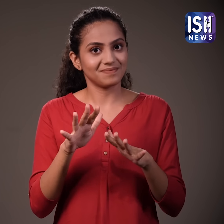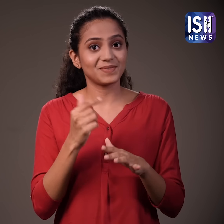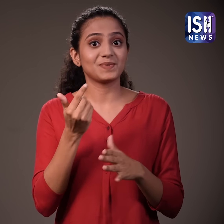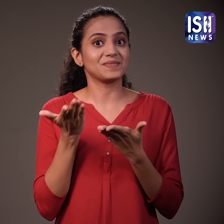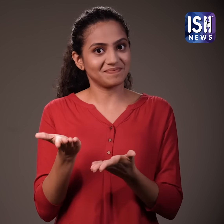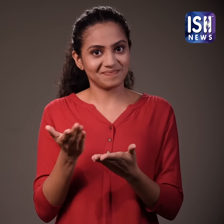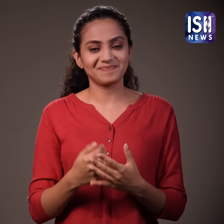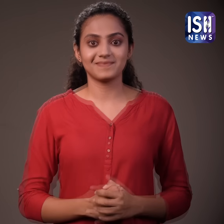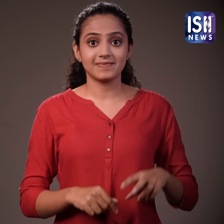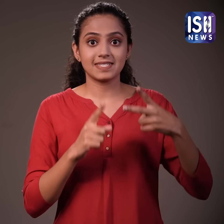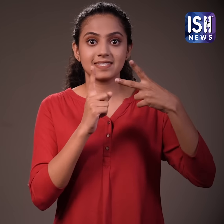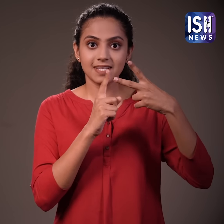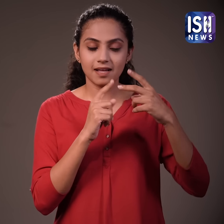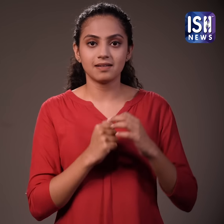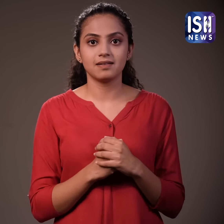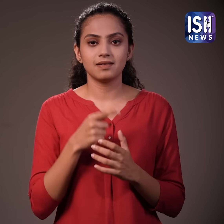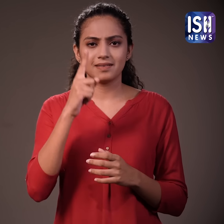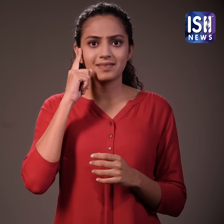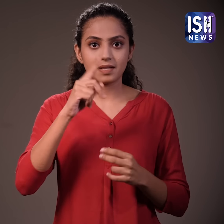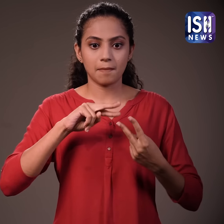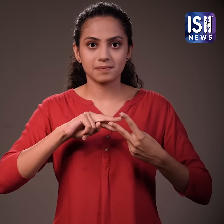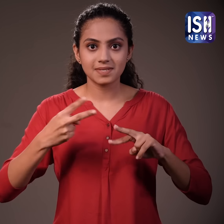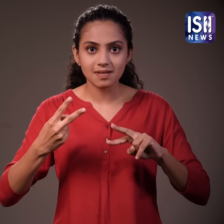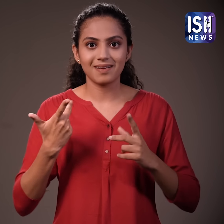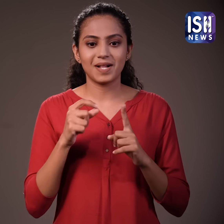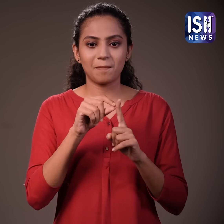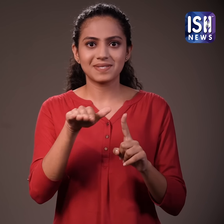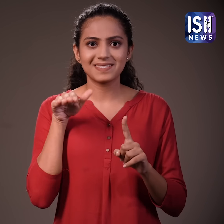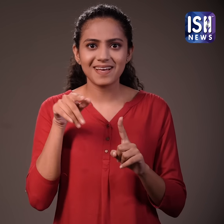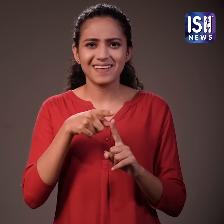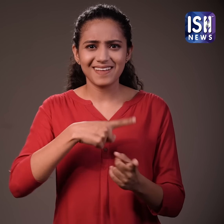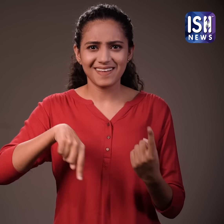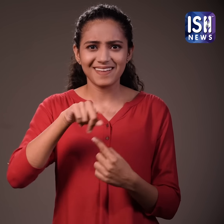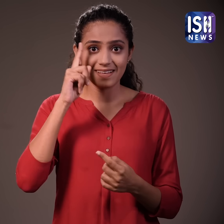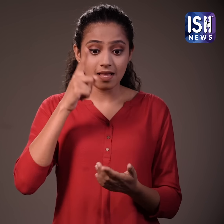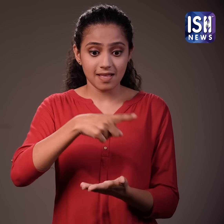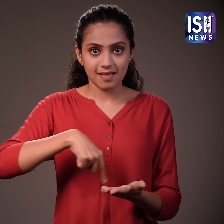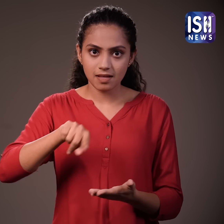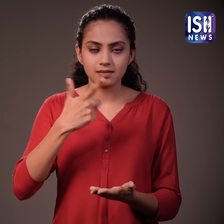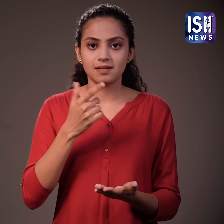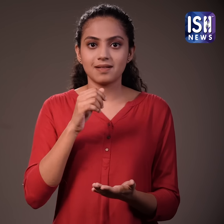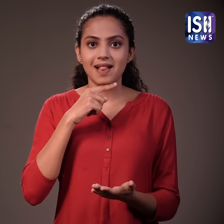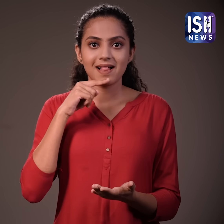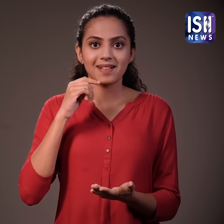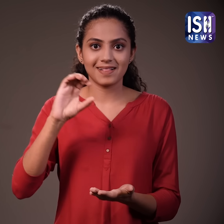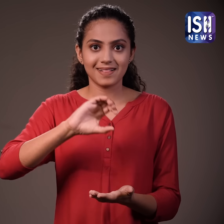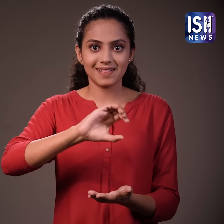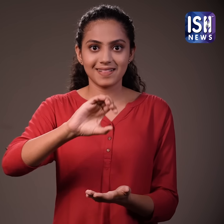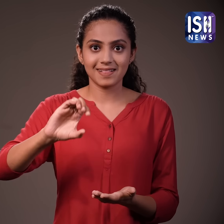कई दिनों तक दोहराईए लाल मिर्च के तुपड़े इचालियन जैसे पीजा और अन्यक खाने के साथ भी हम इसका